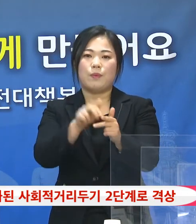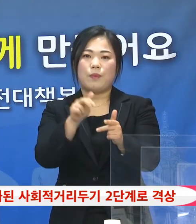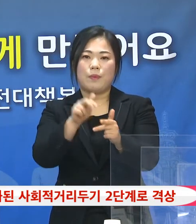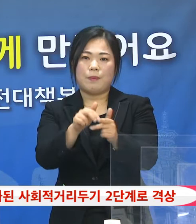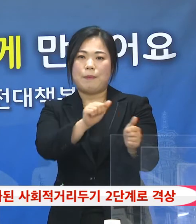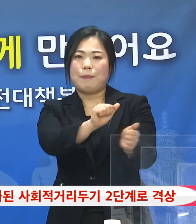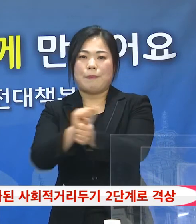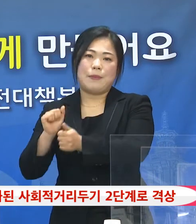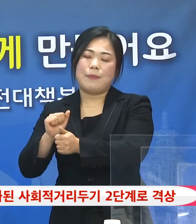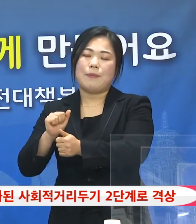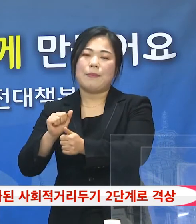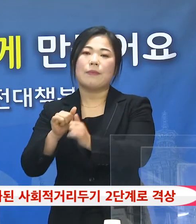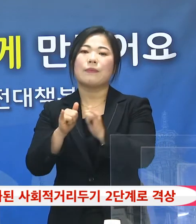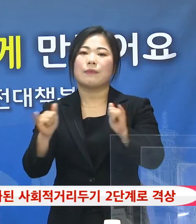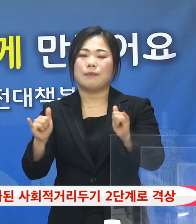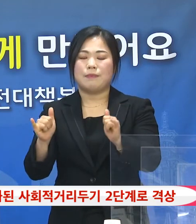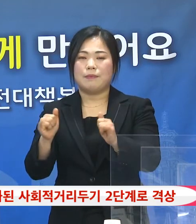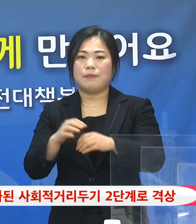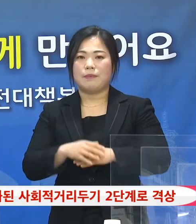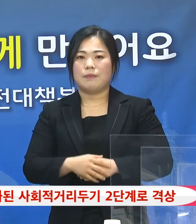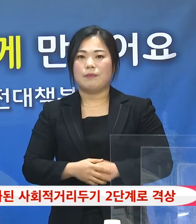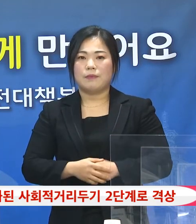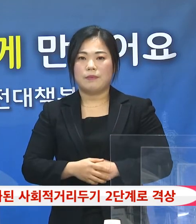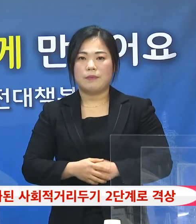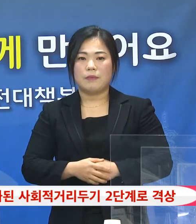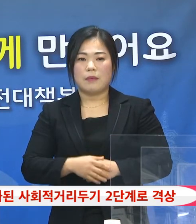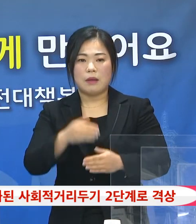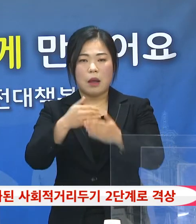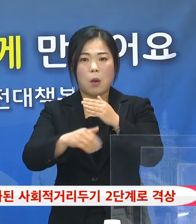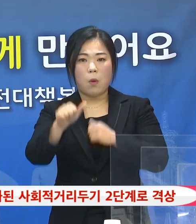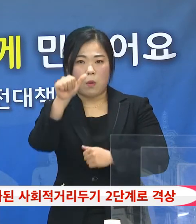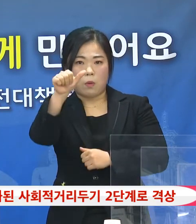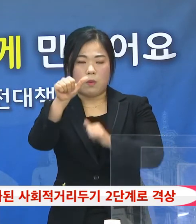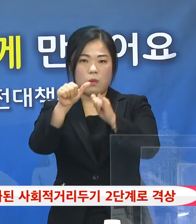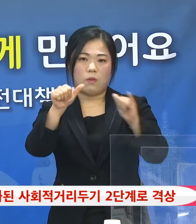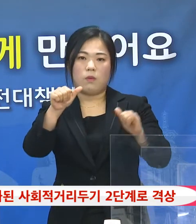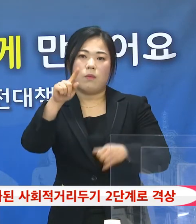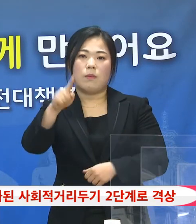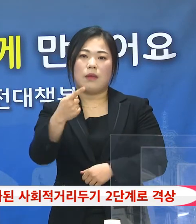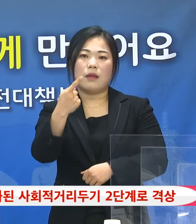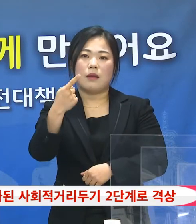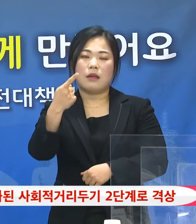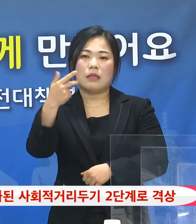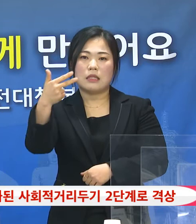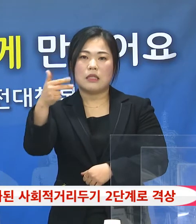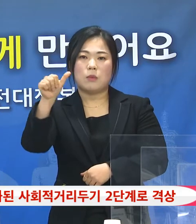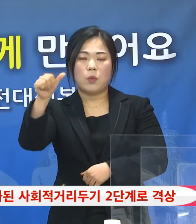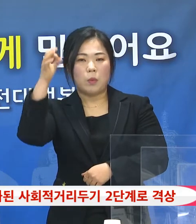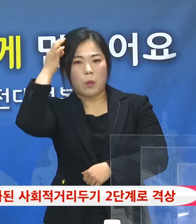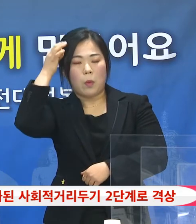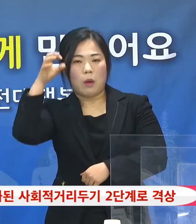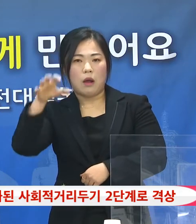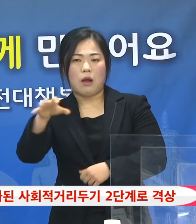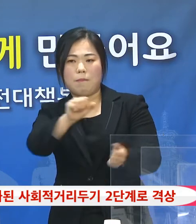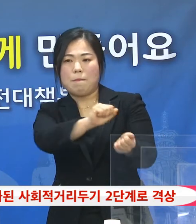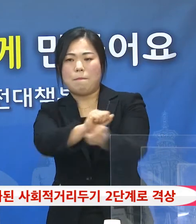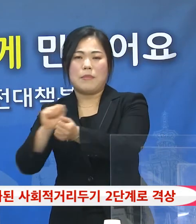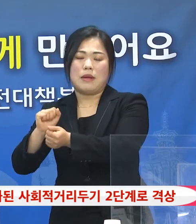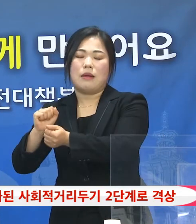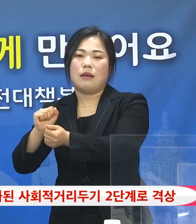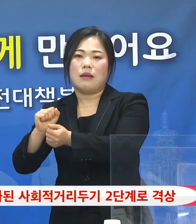파악되었습니다. 나머지 5명은 포항의 172번 확진자로부터 감염된